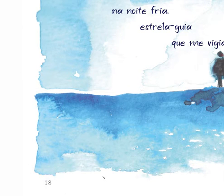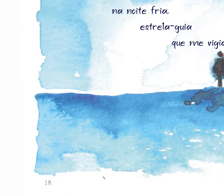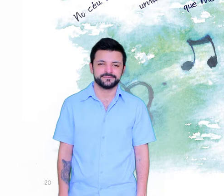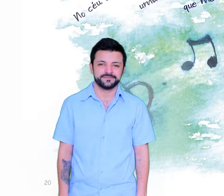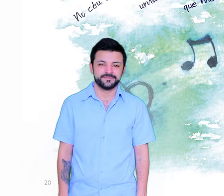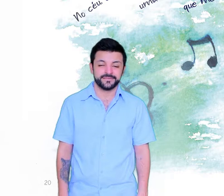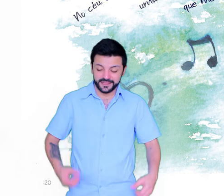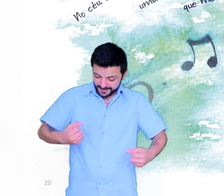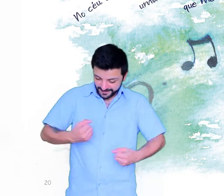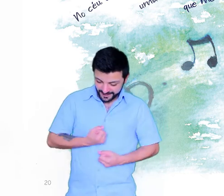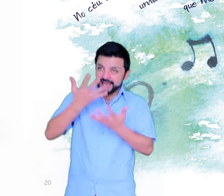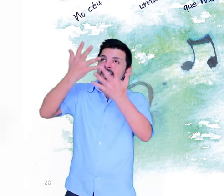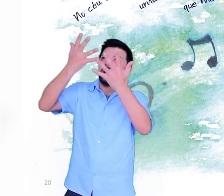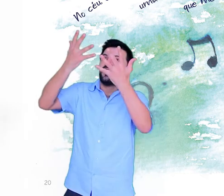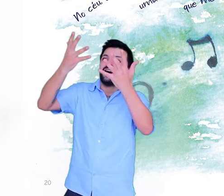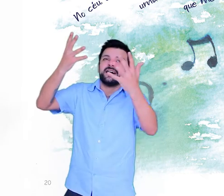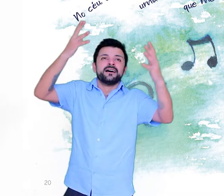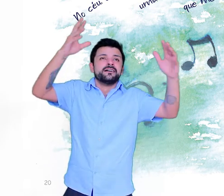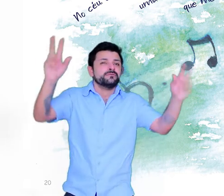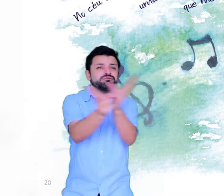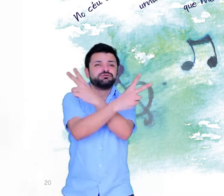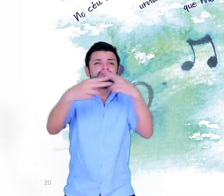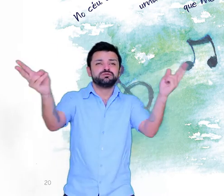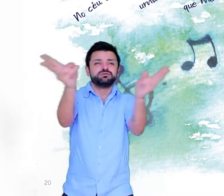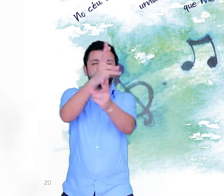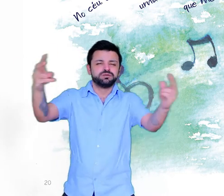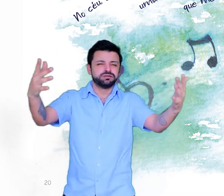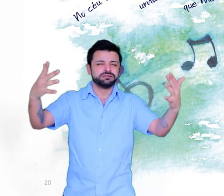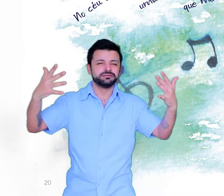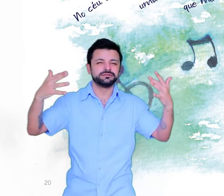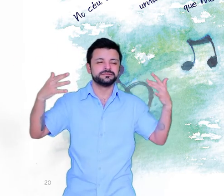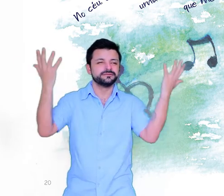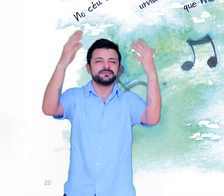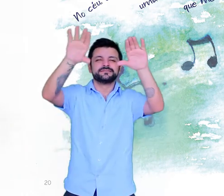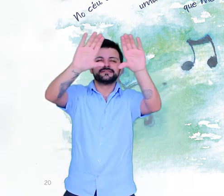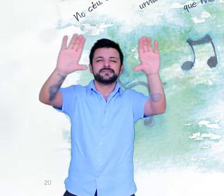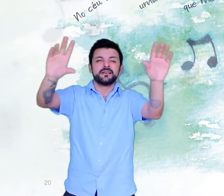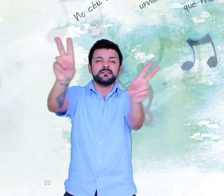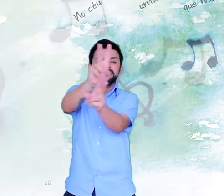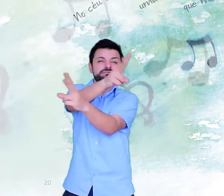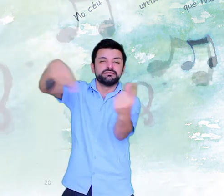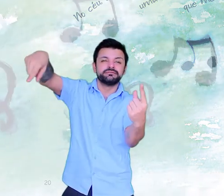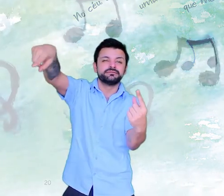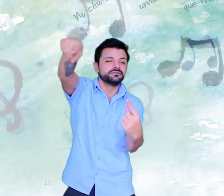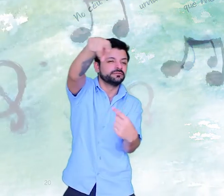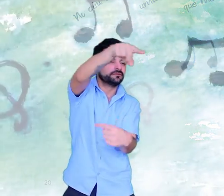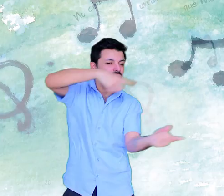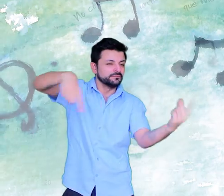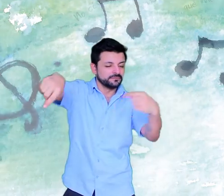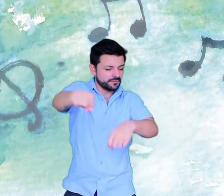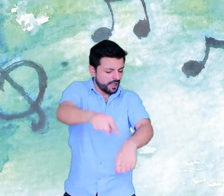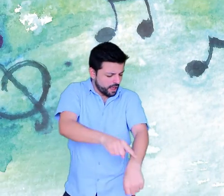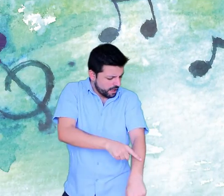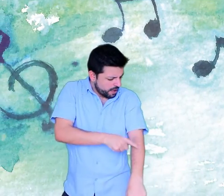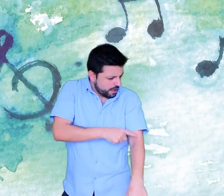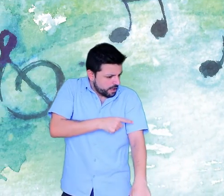Canção do Vento No céu O vento canta uma canção Que me encanta